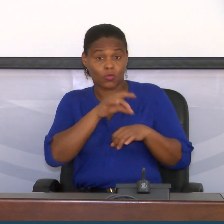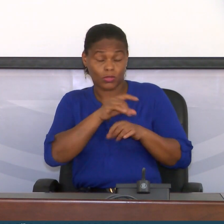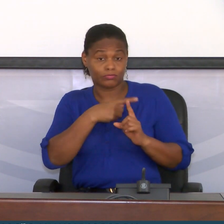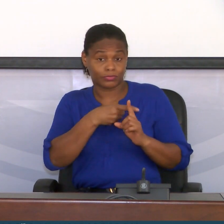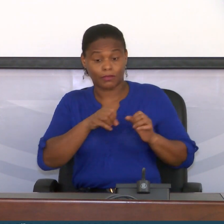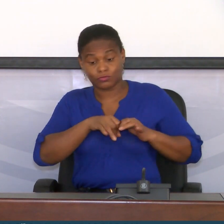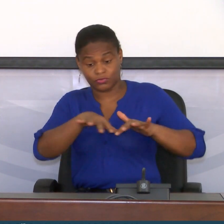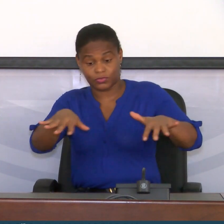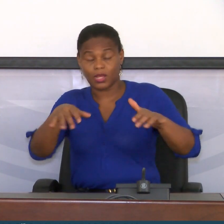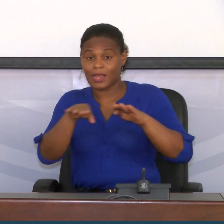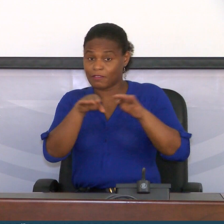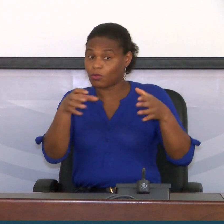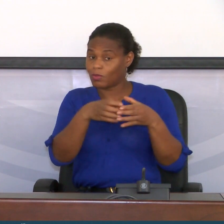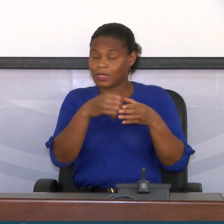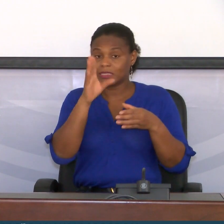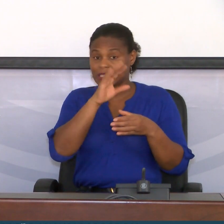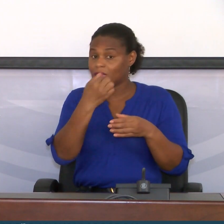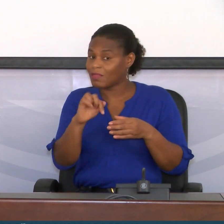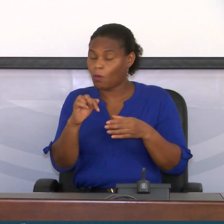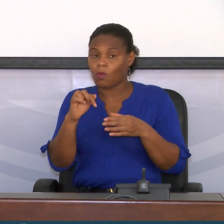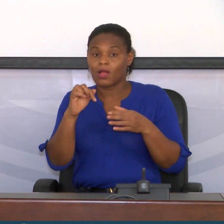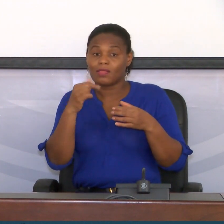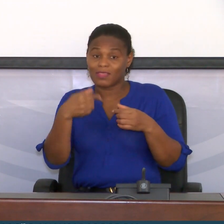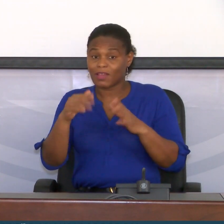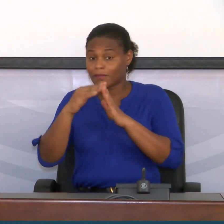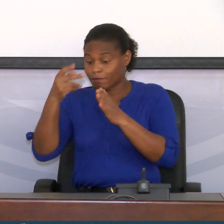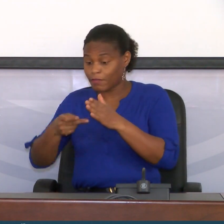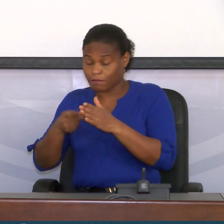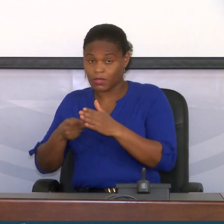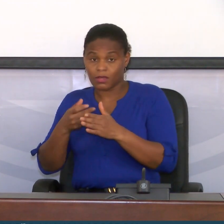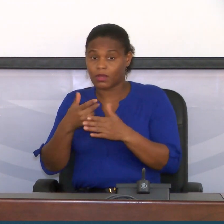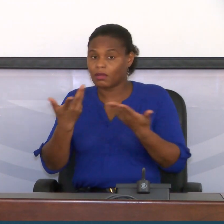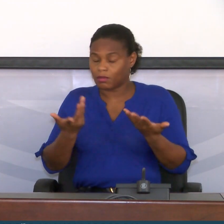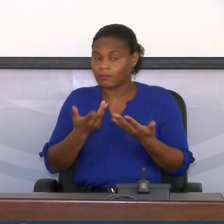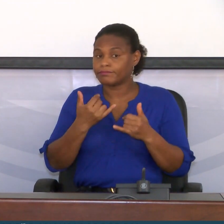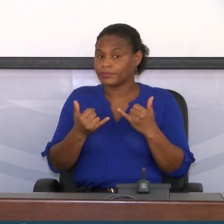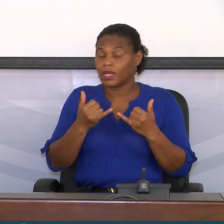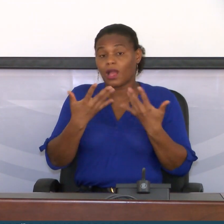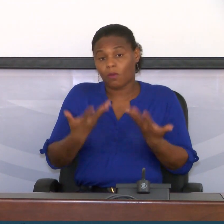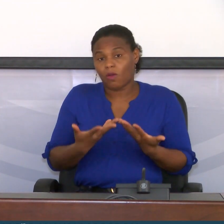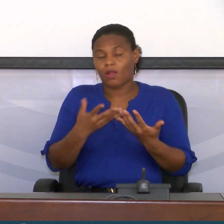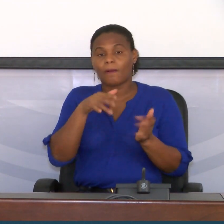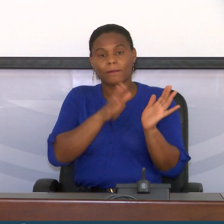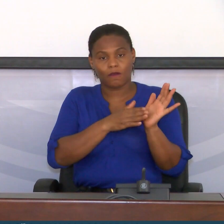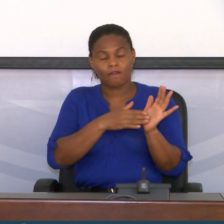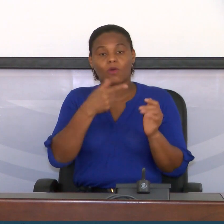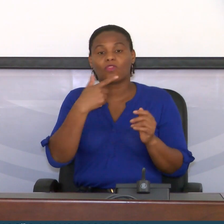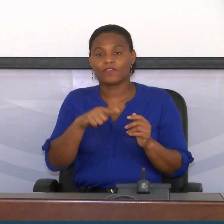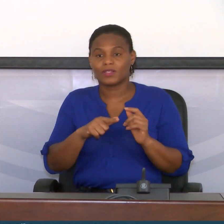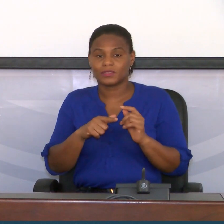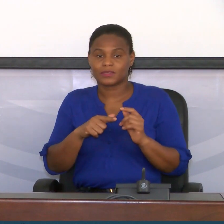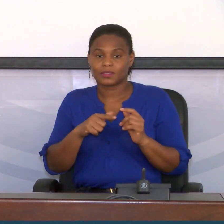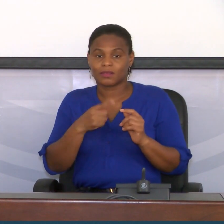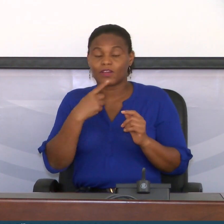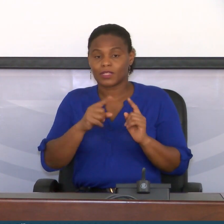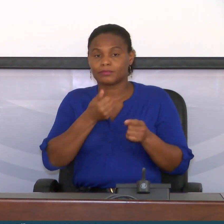portanto, a nível comunitário, caso não houvesse essa quarentena. Mais uma vez, estamos a provar, portanto, que as medidas estão sendo